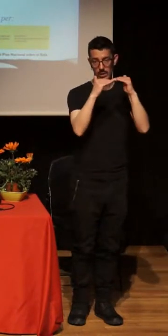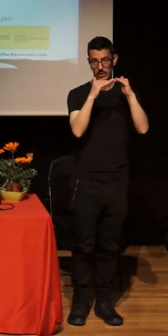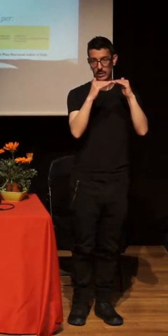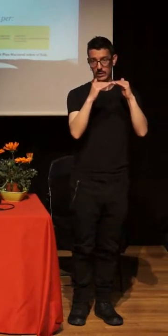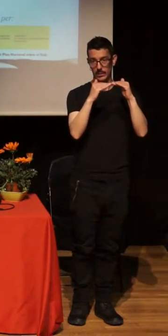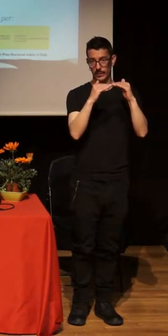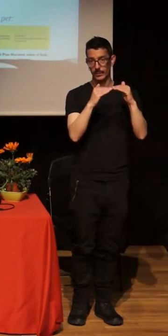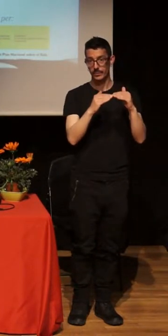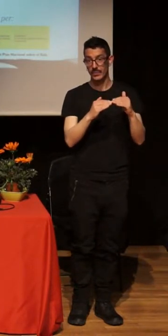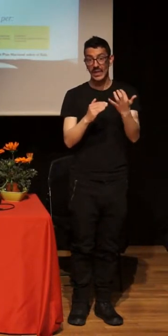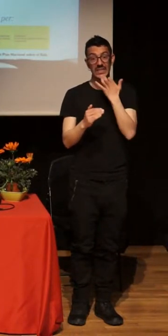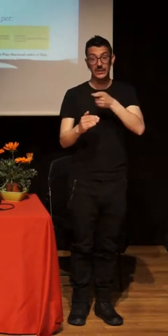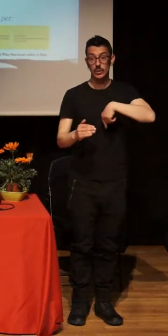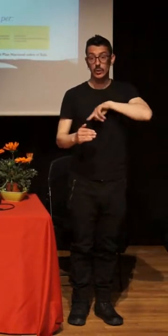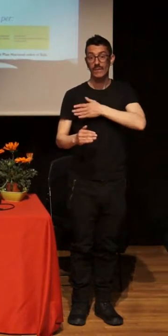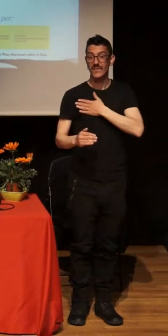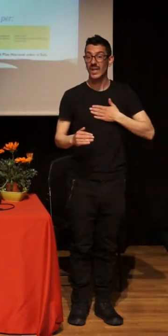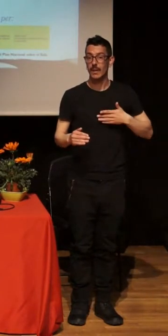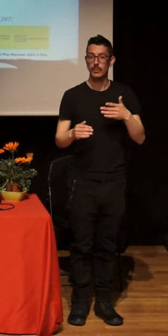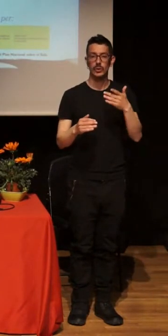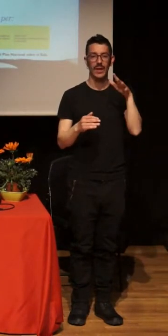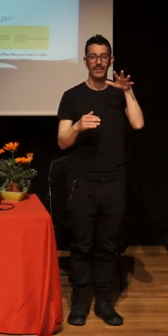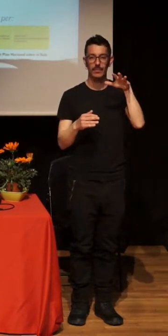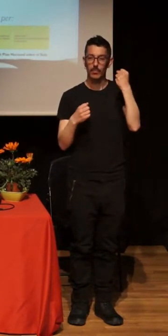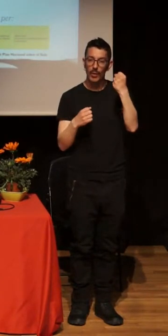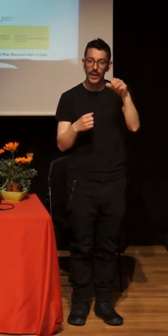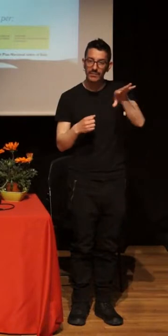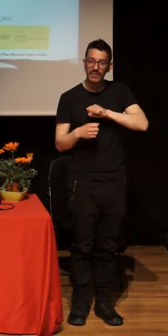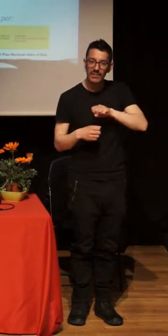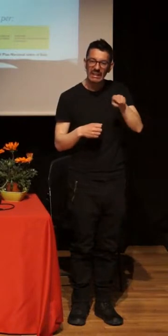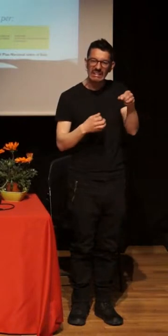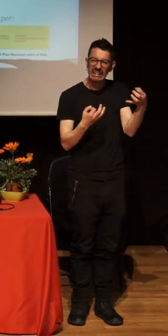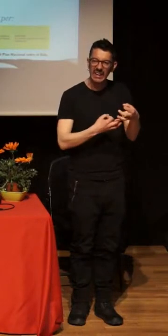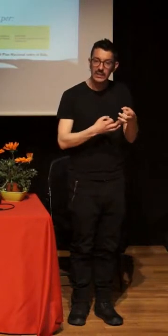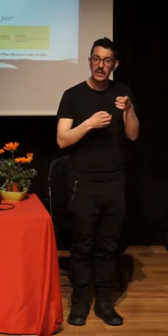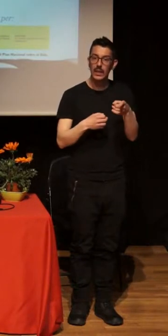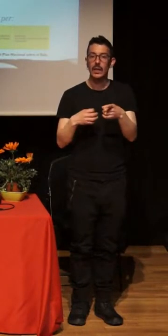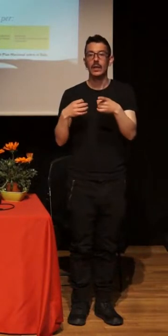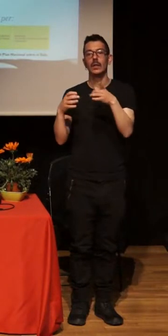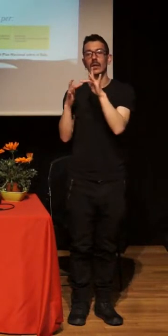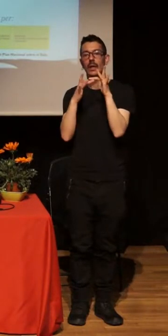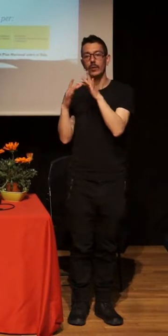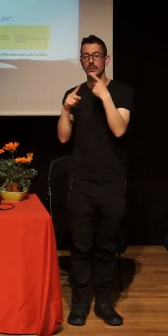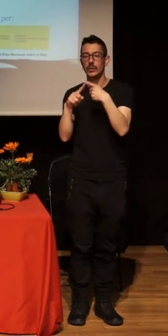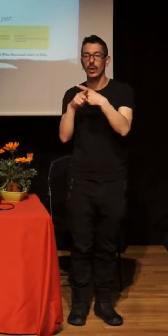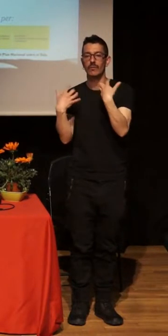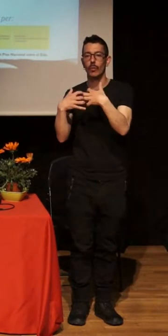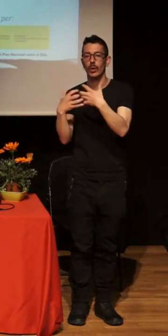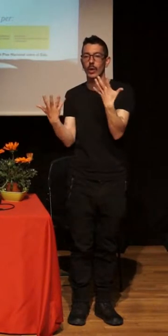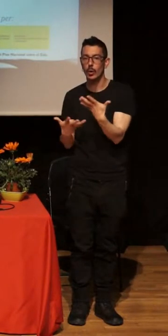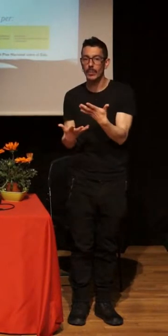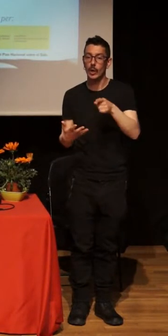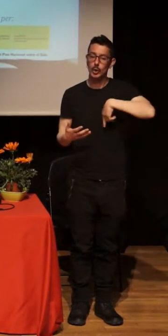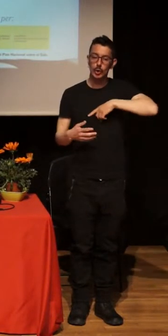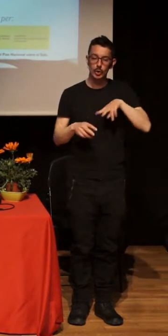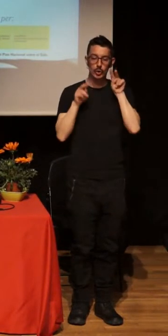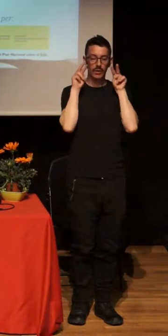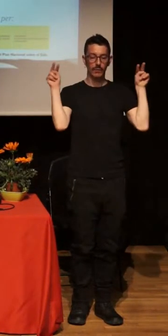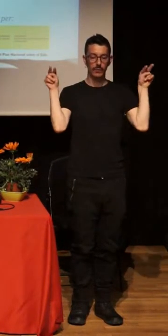entender qué es el poder y cómo funcionan las relaciones sexuales, lo que nosotras estamos viendo son cuestiones